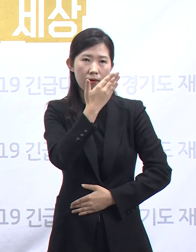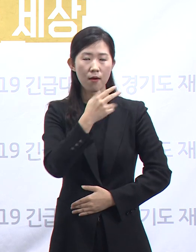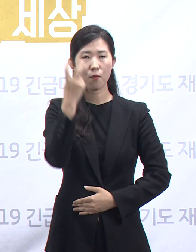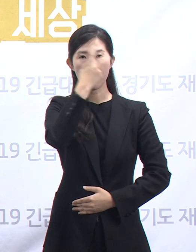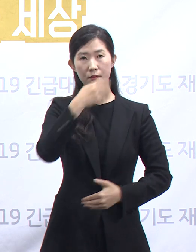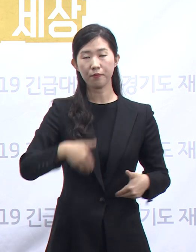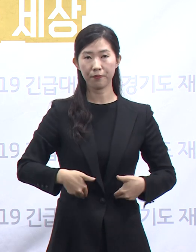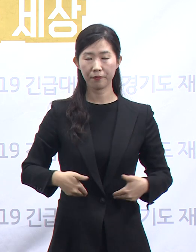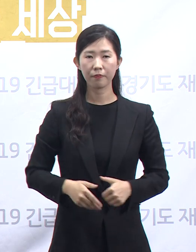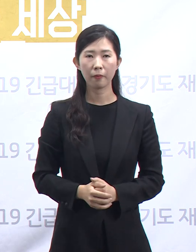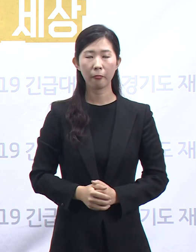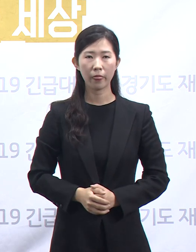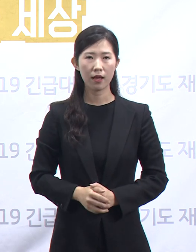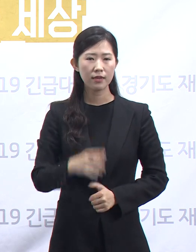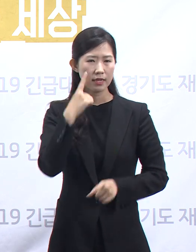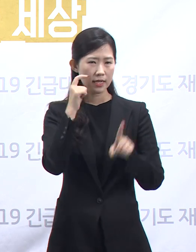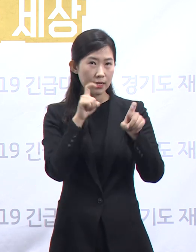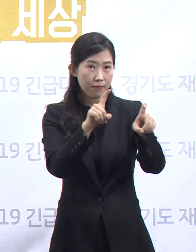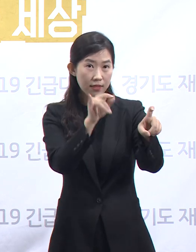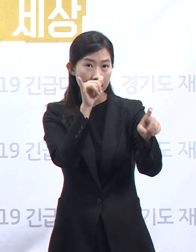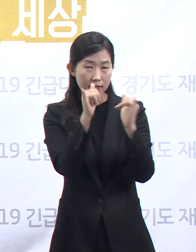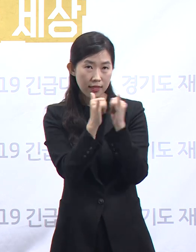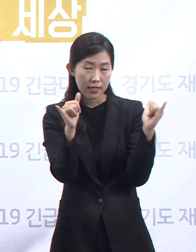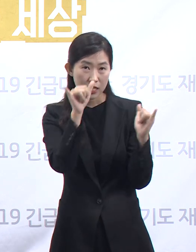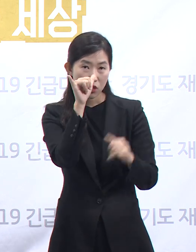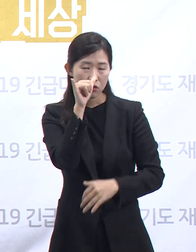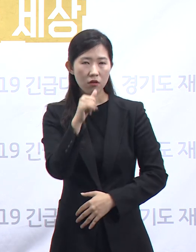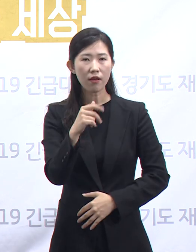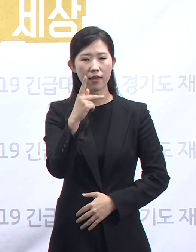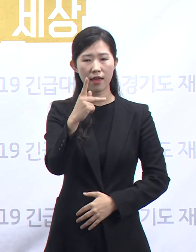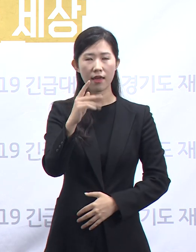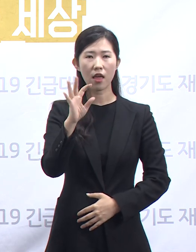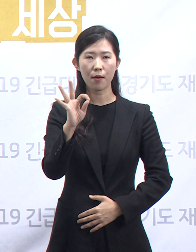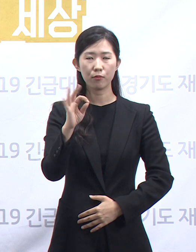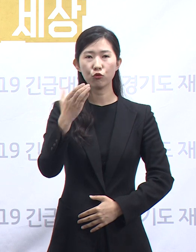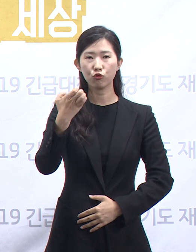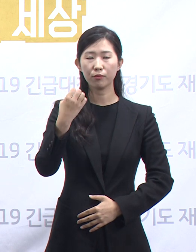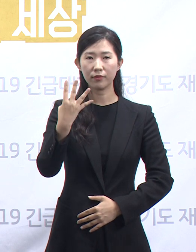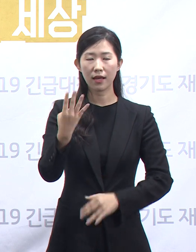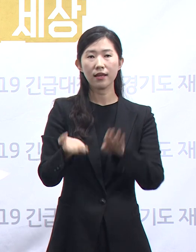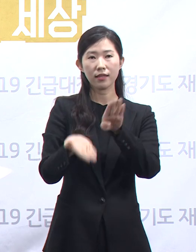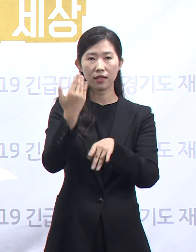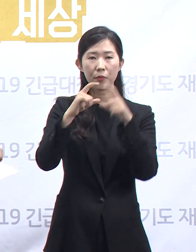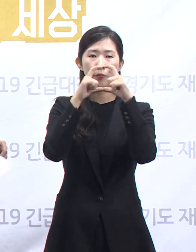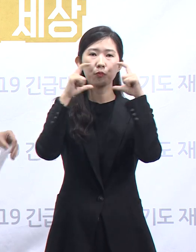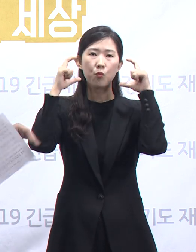의심자를 돌보는 경우에는 KF94 이상의 보건용 마스크 착용이 필요하며